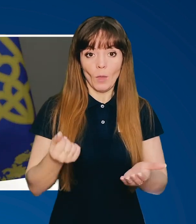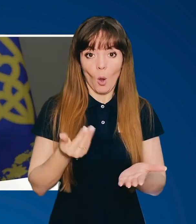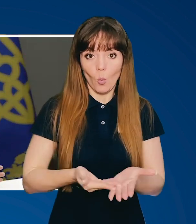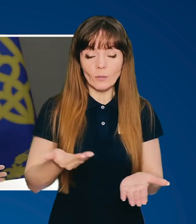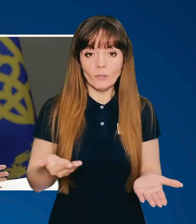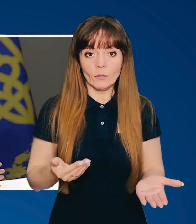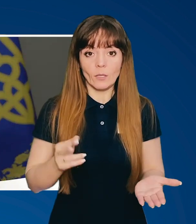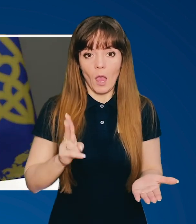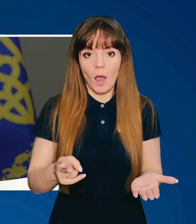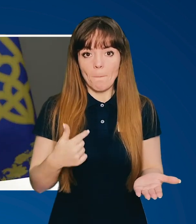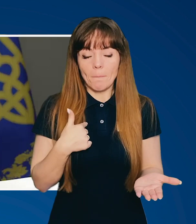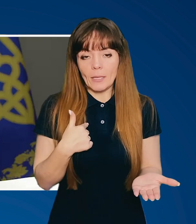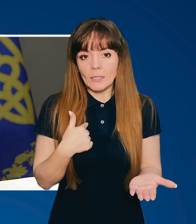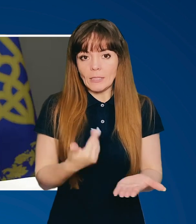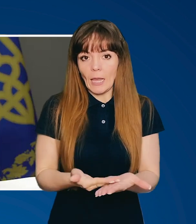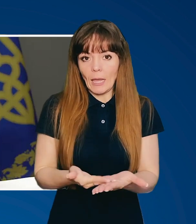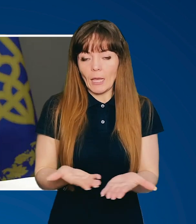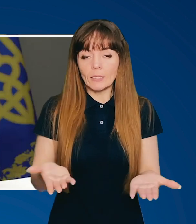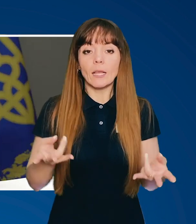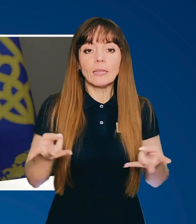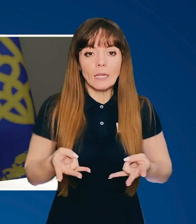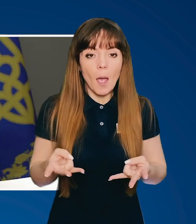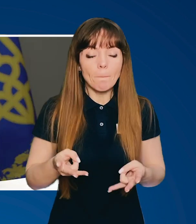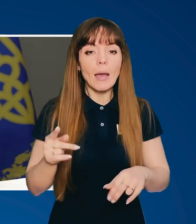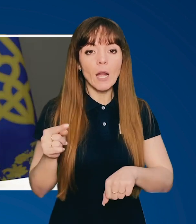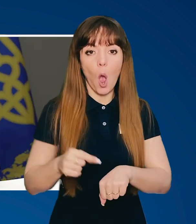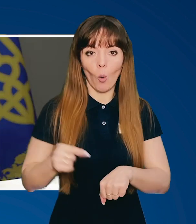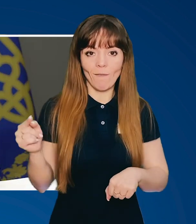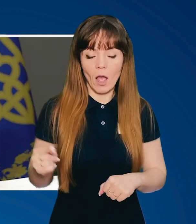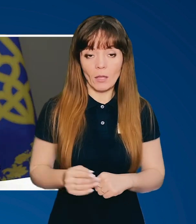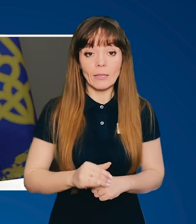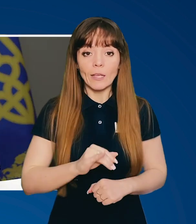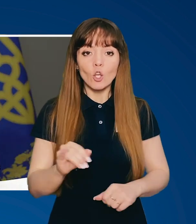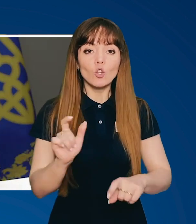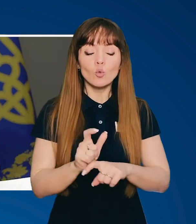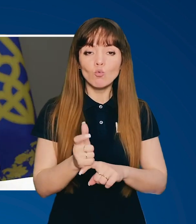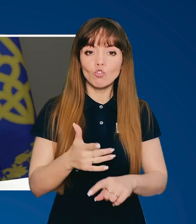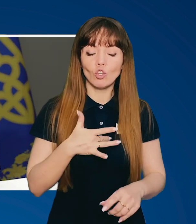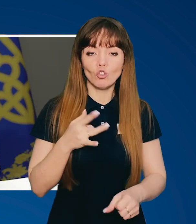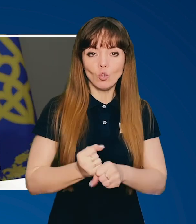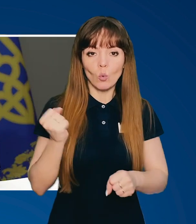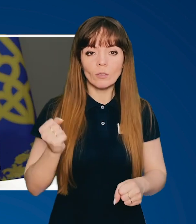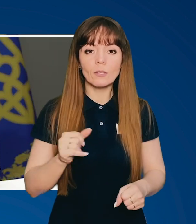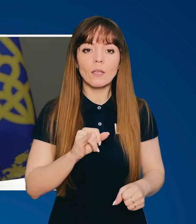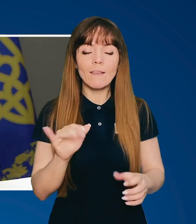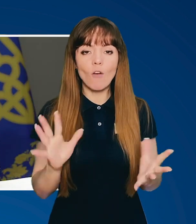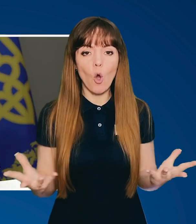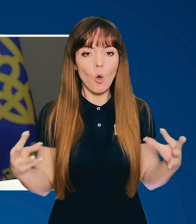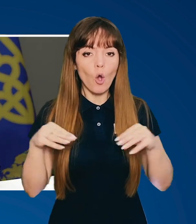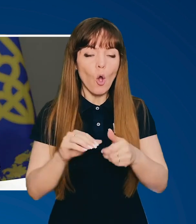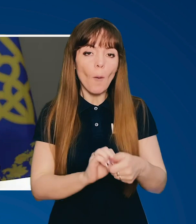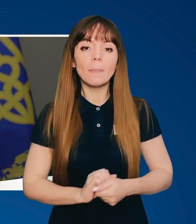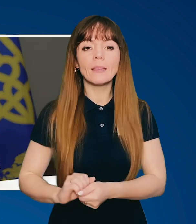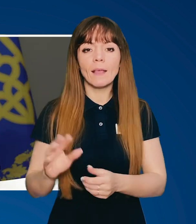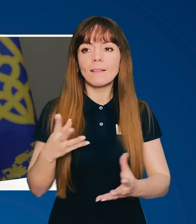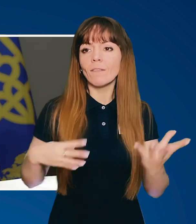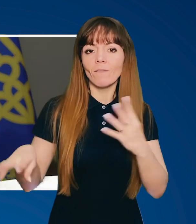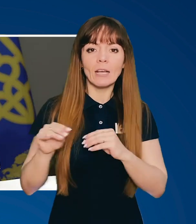Ось, ось, як мені здається, треба реагувати. І дуже жорстко. І в об'єднанні. І весь